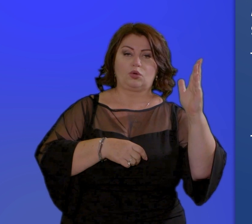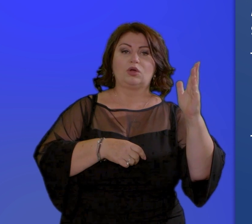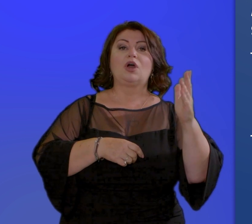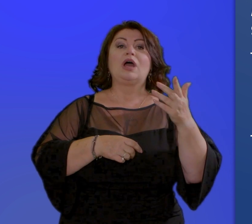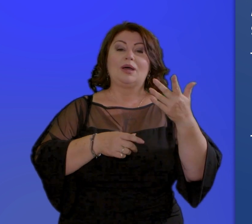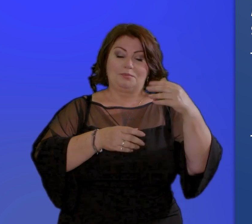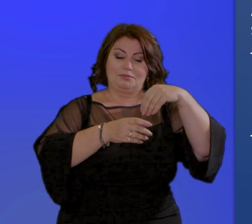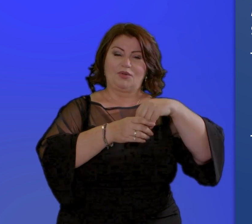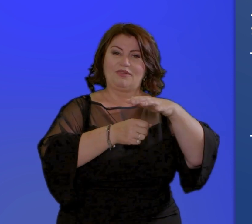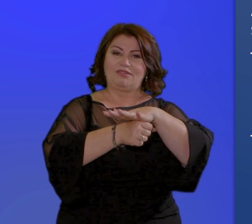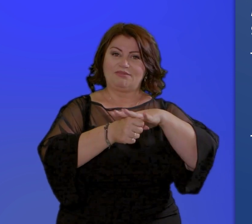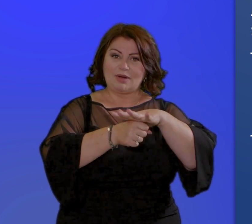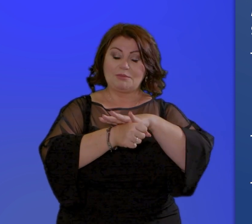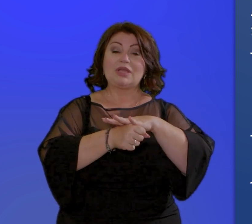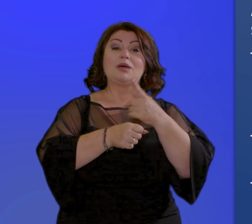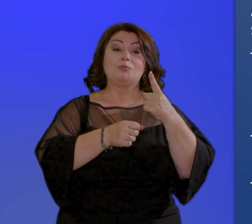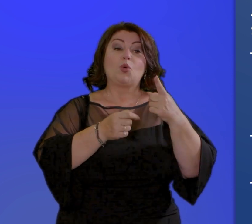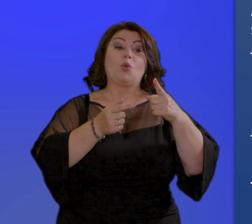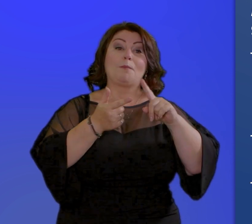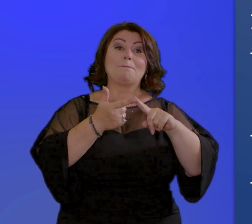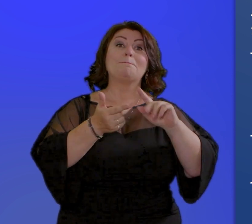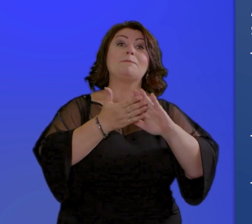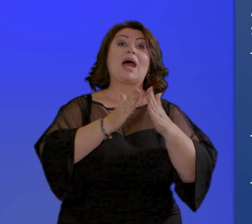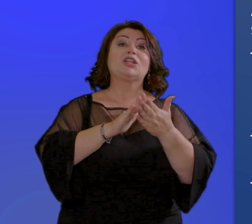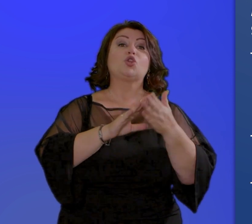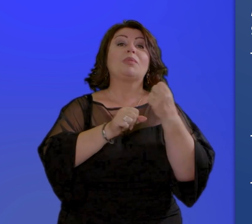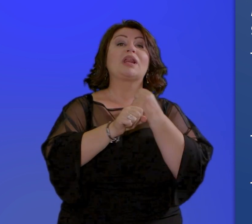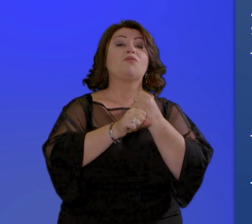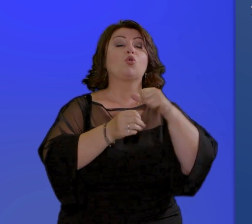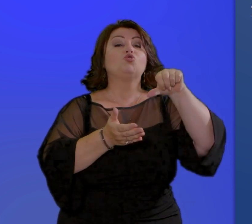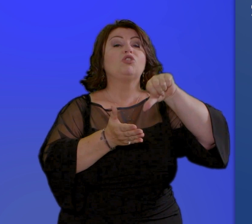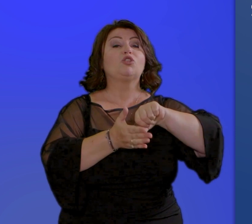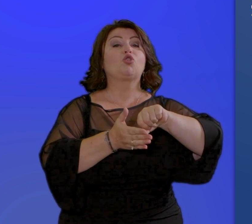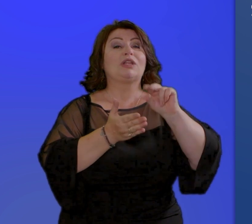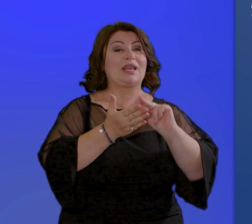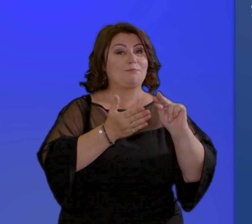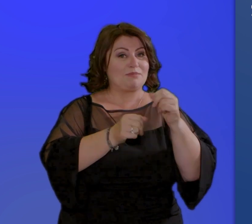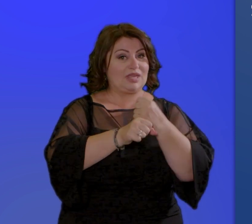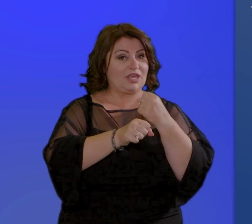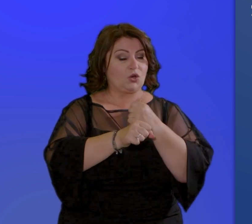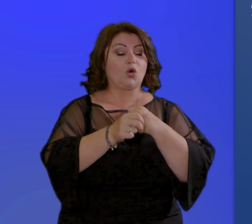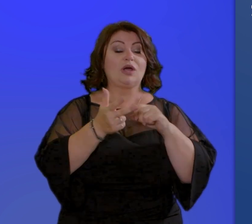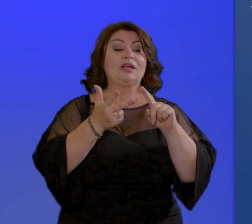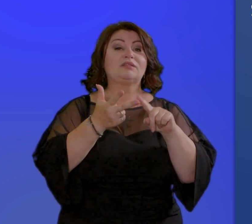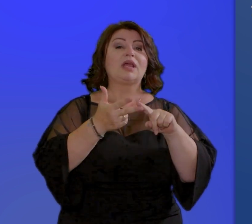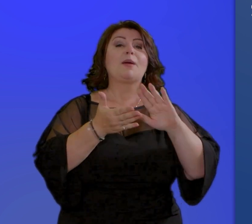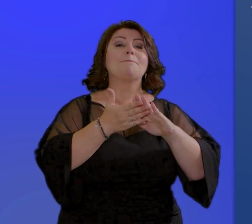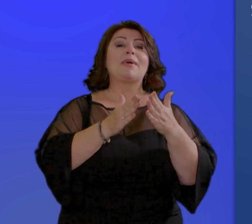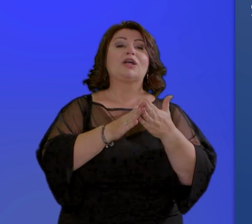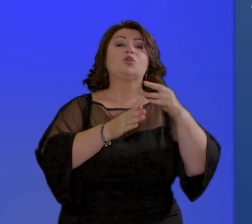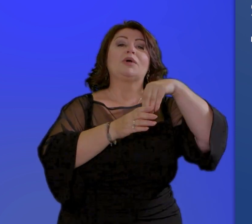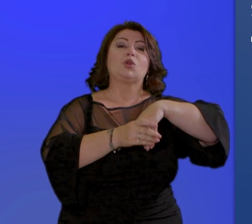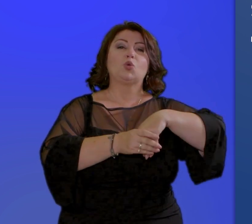presso il centro per l'impiego del patto per l'inclusione sociale sono esclusi da questi obblighi